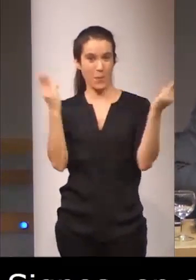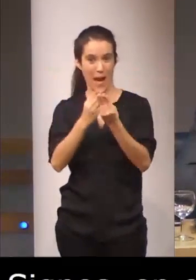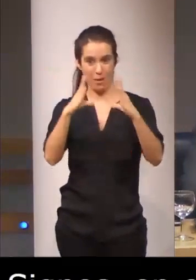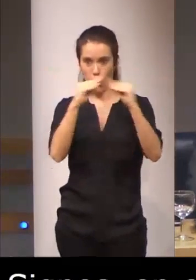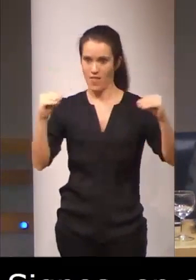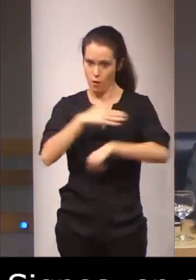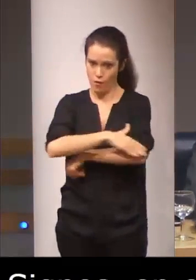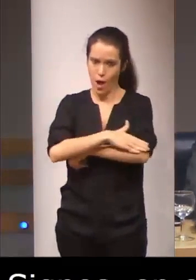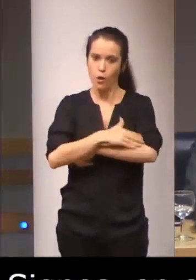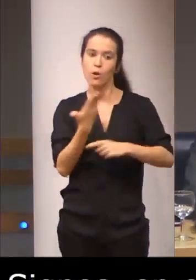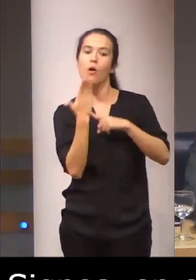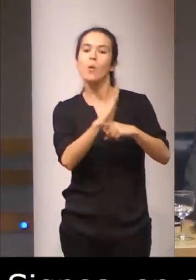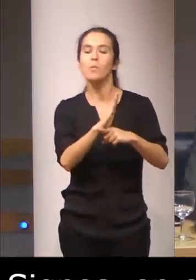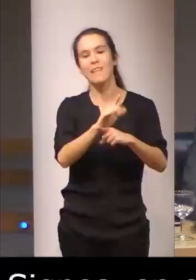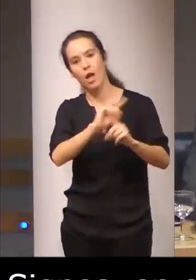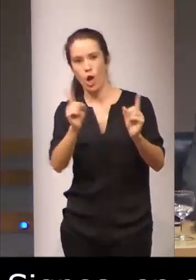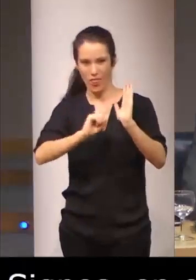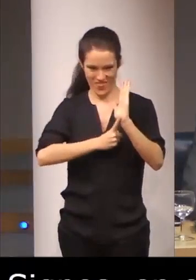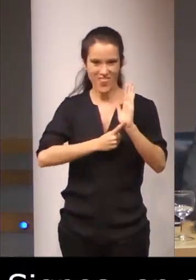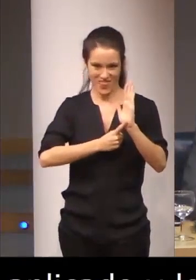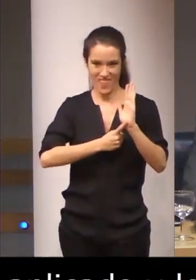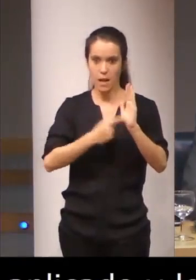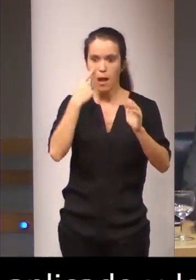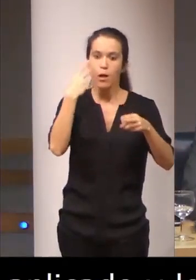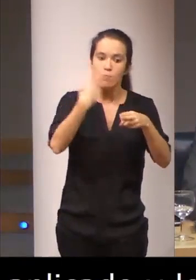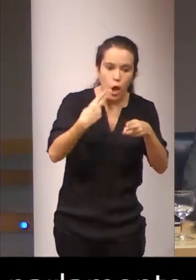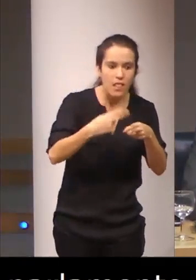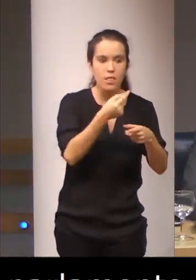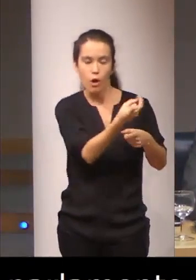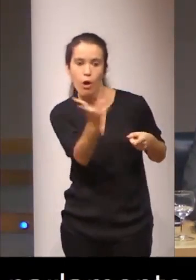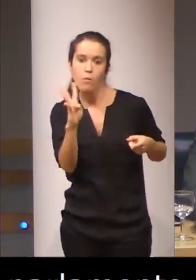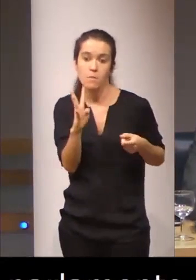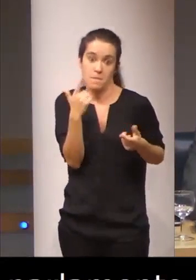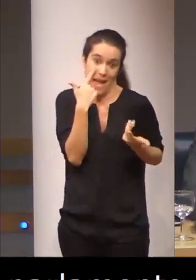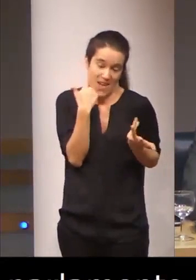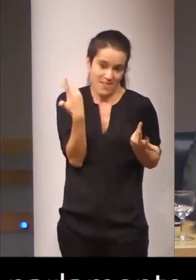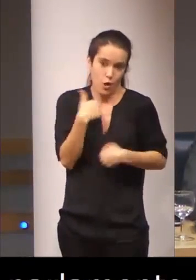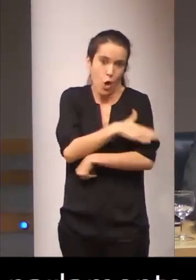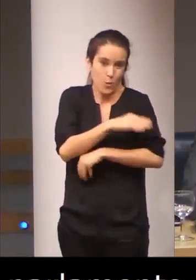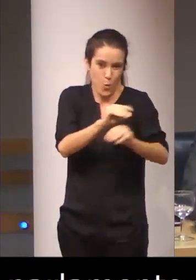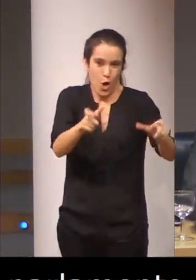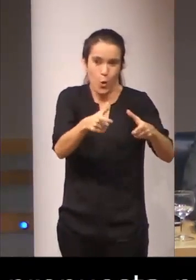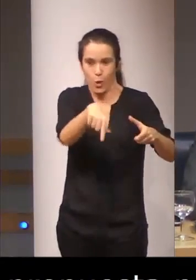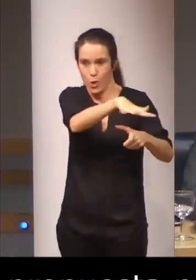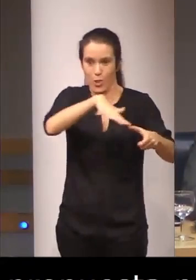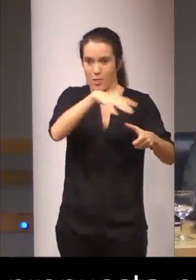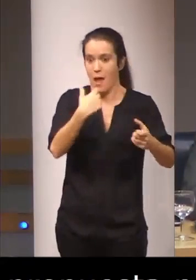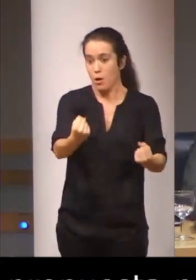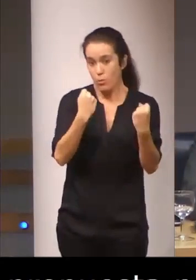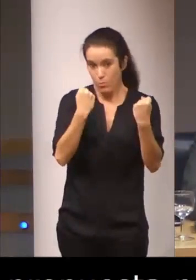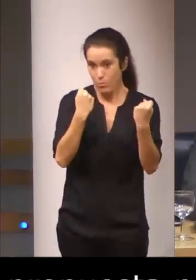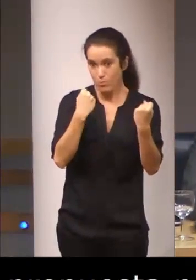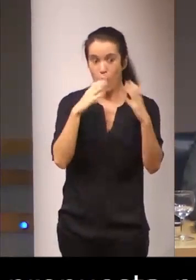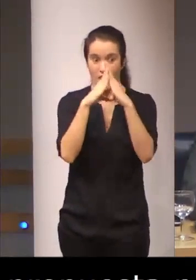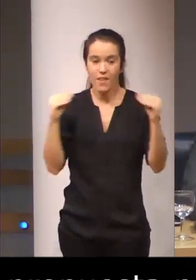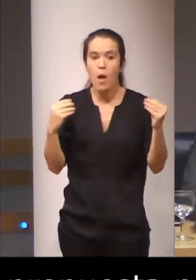propuesta no de ley para que los políticos, de alguna manera para que la Junta, el poder, la Junta de Gobierno de la Junta